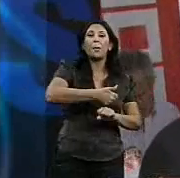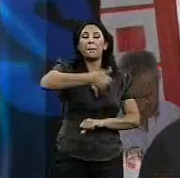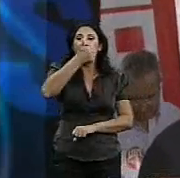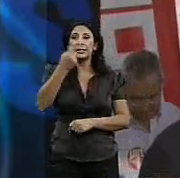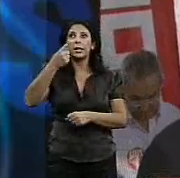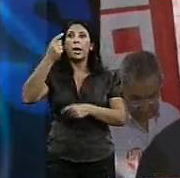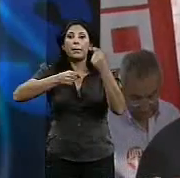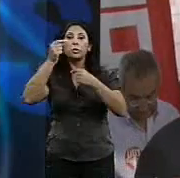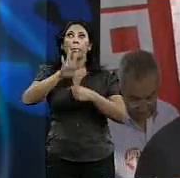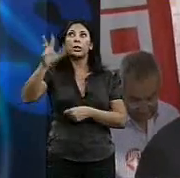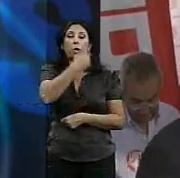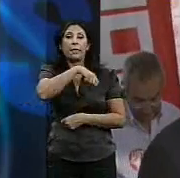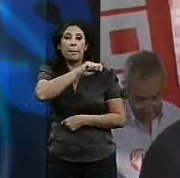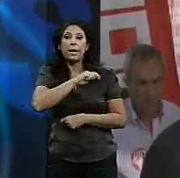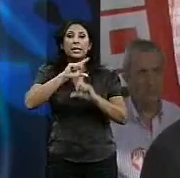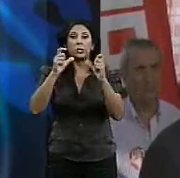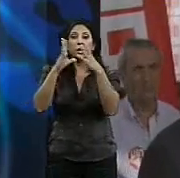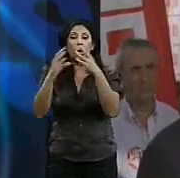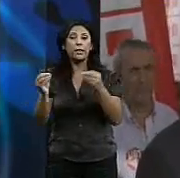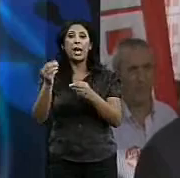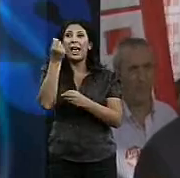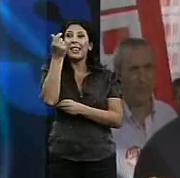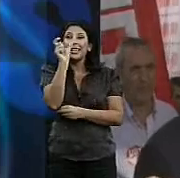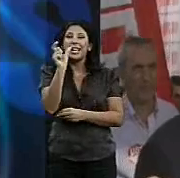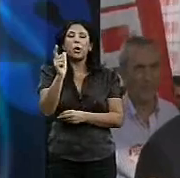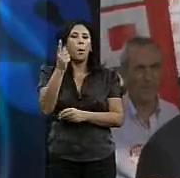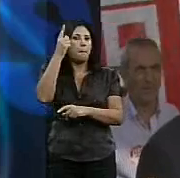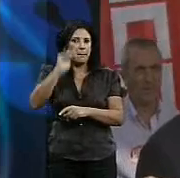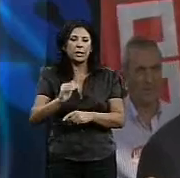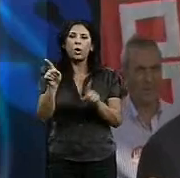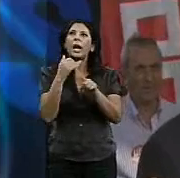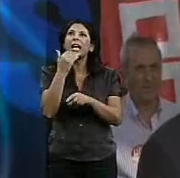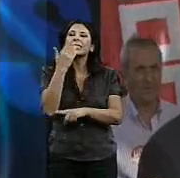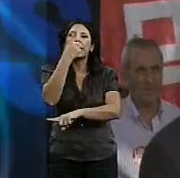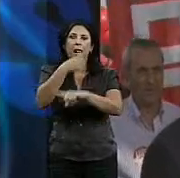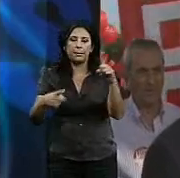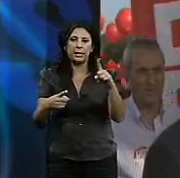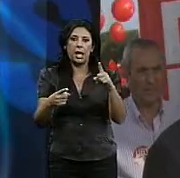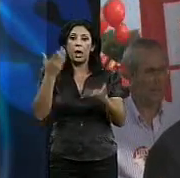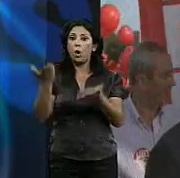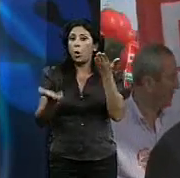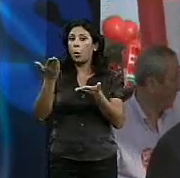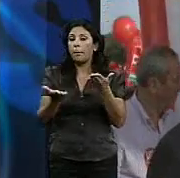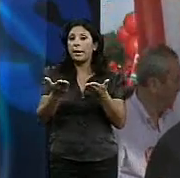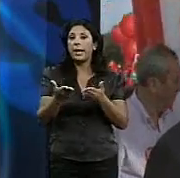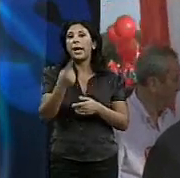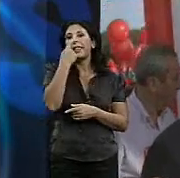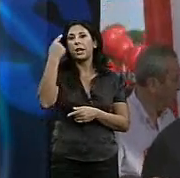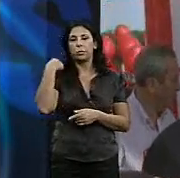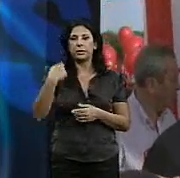presupuestos de la Junta menos cuantías, casi la mitad de lo que tenía el año pasado y que por tanto